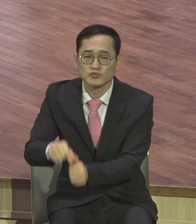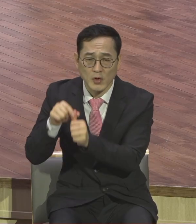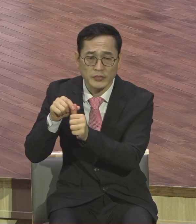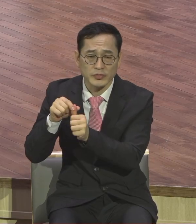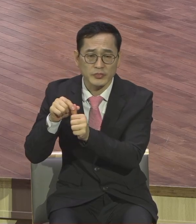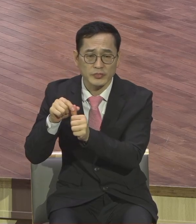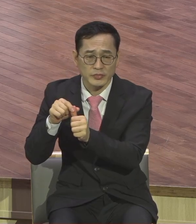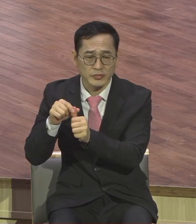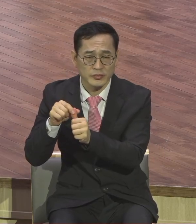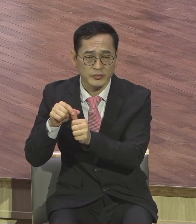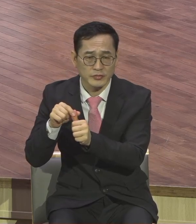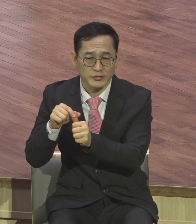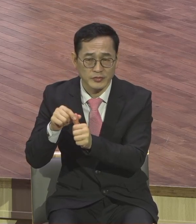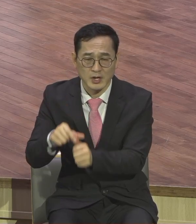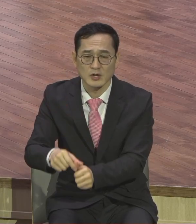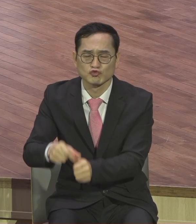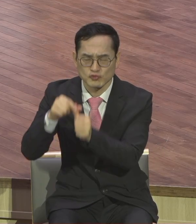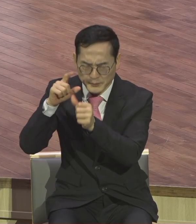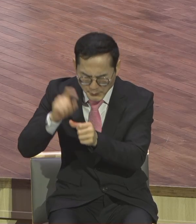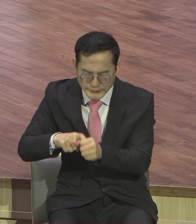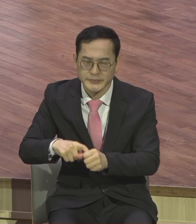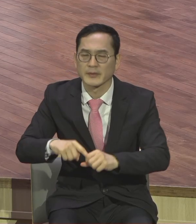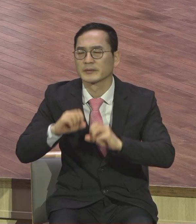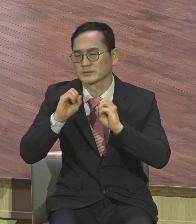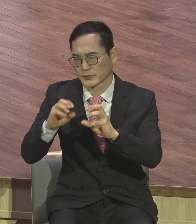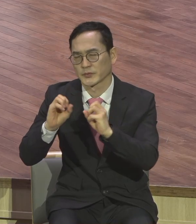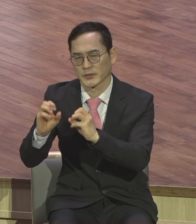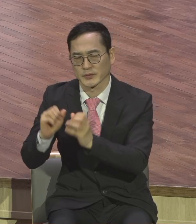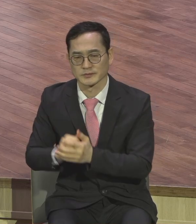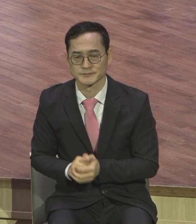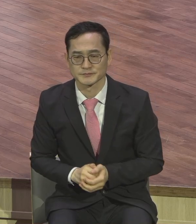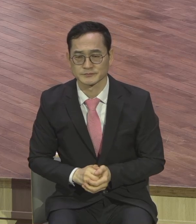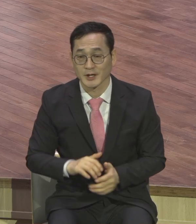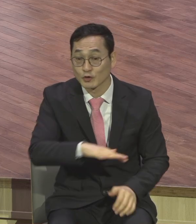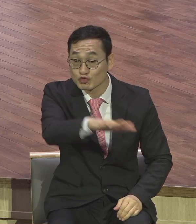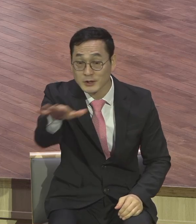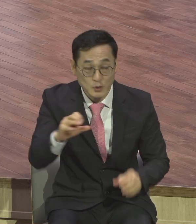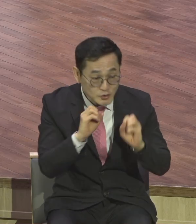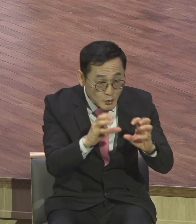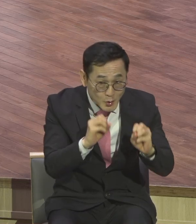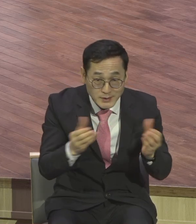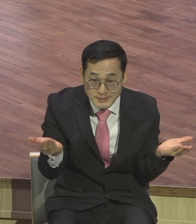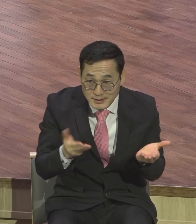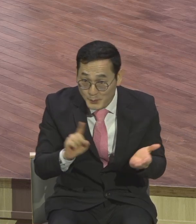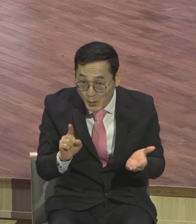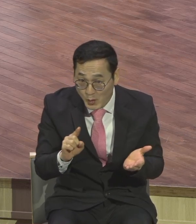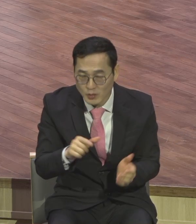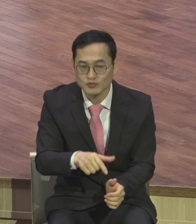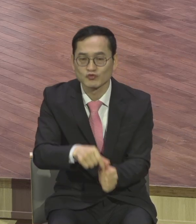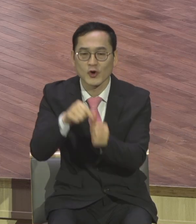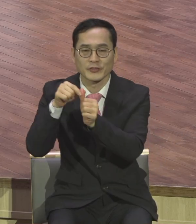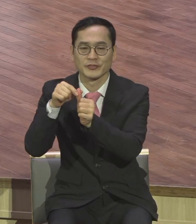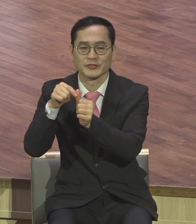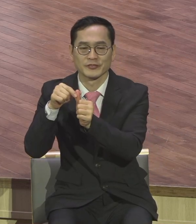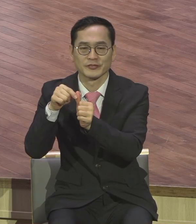구속사 성취에 쓰임 받는 삶이 되어야 돼요 영혼 구원